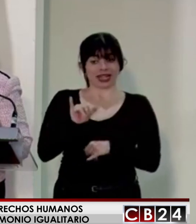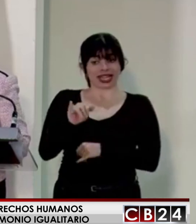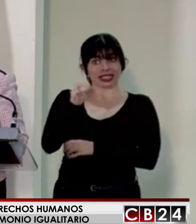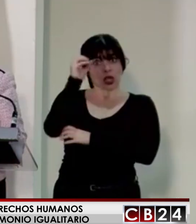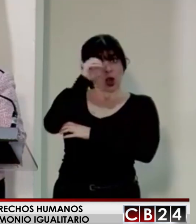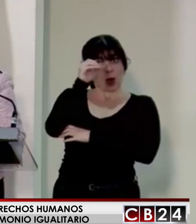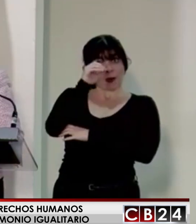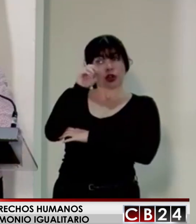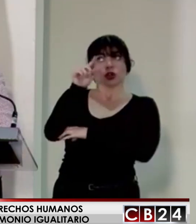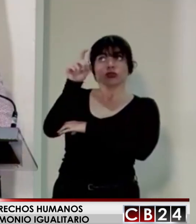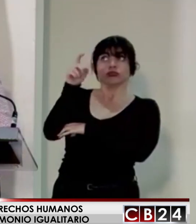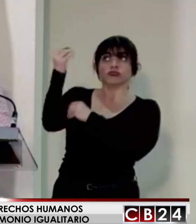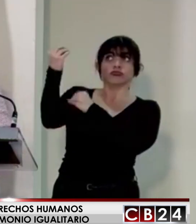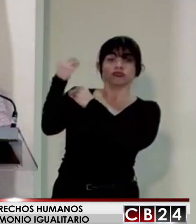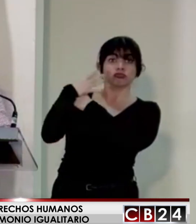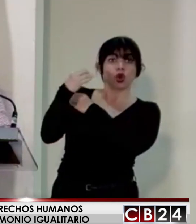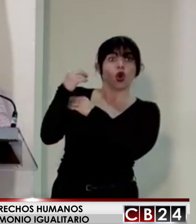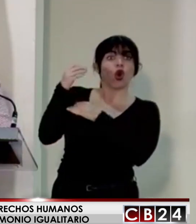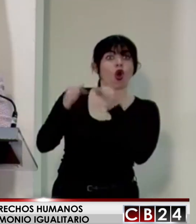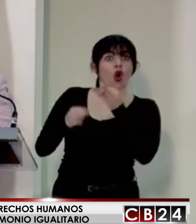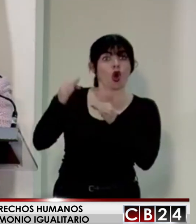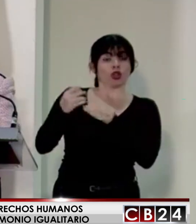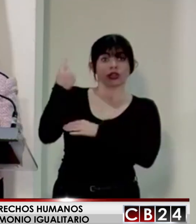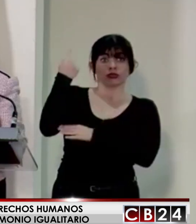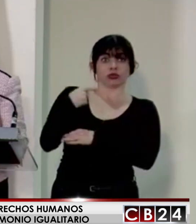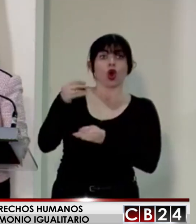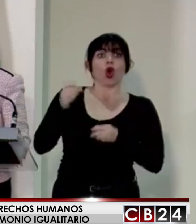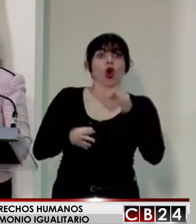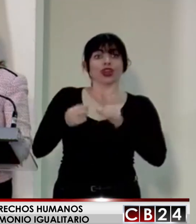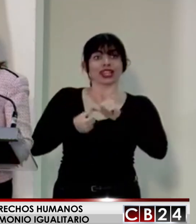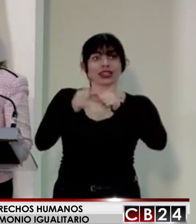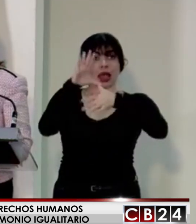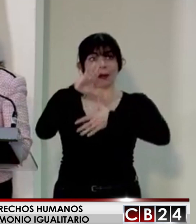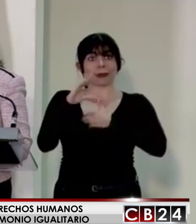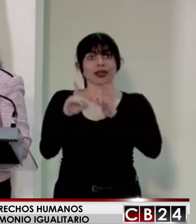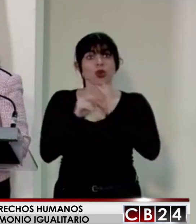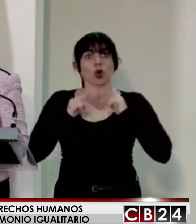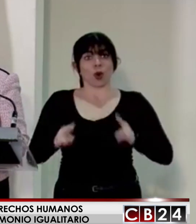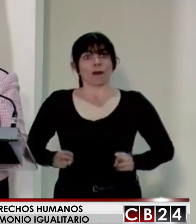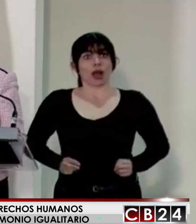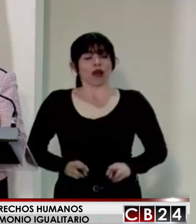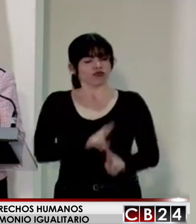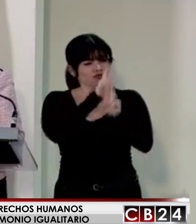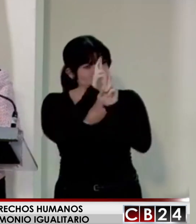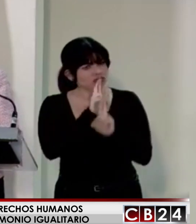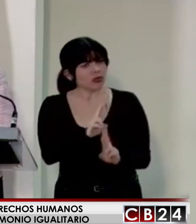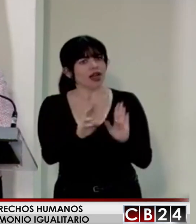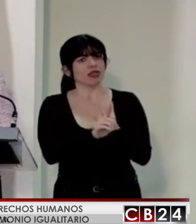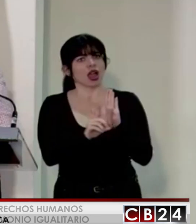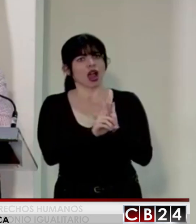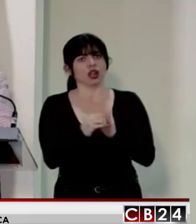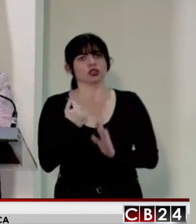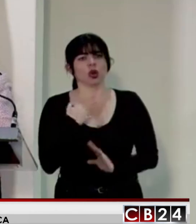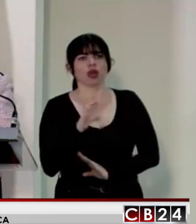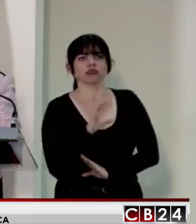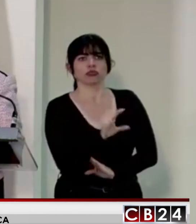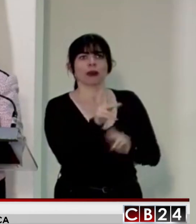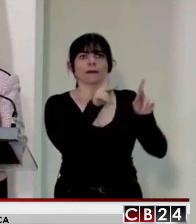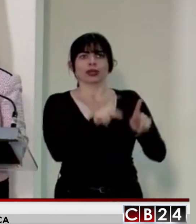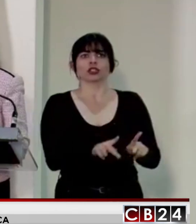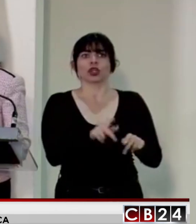consultiva, la Corte Interamericana de Derechos Humanos reivindica los derechos que tienen las personas